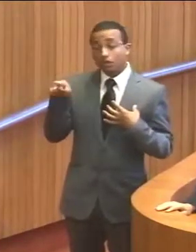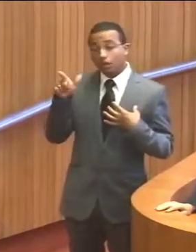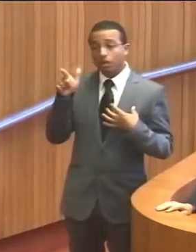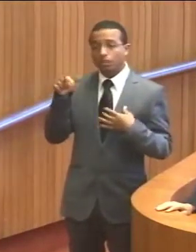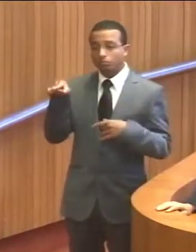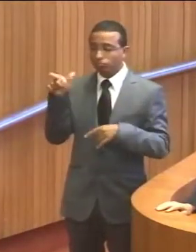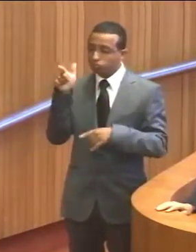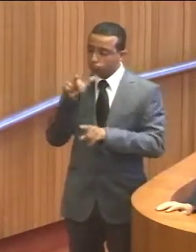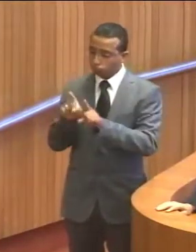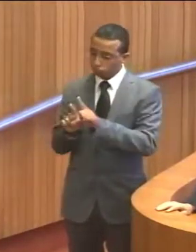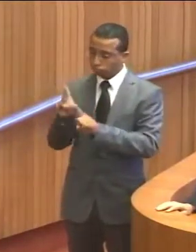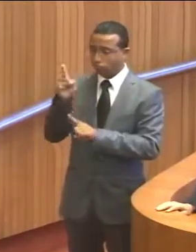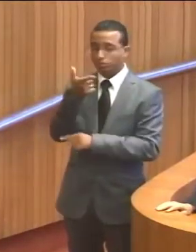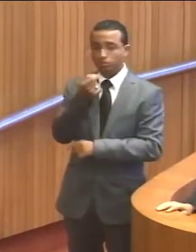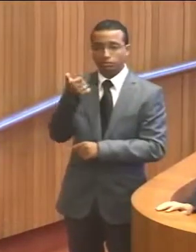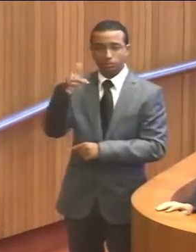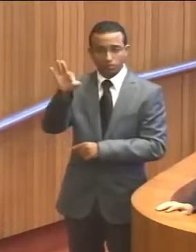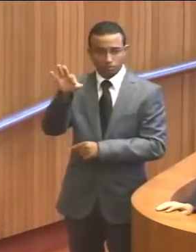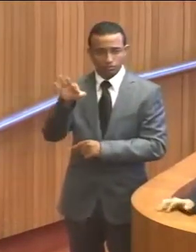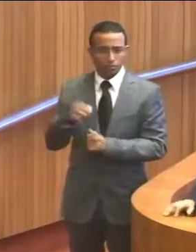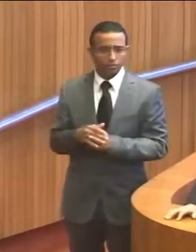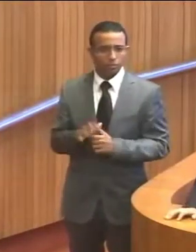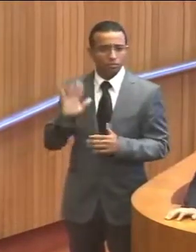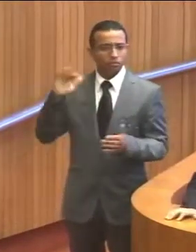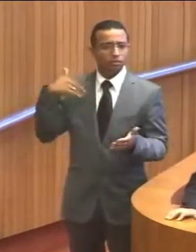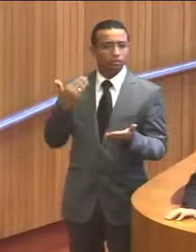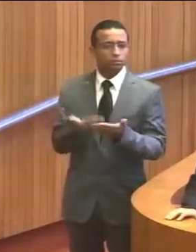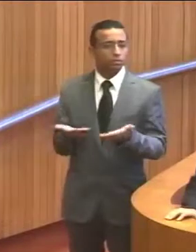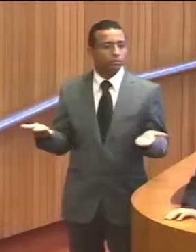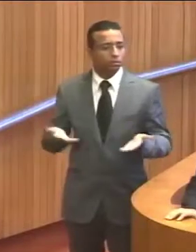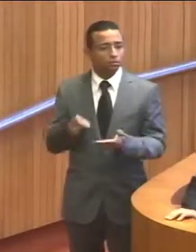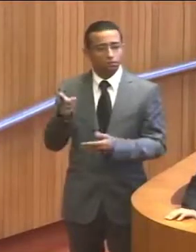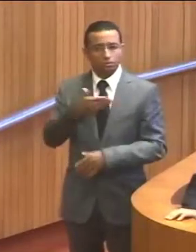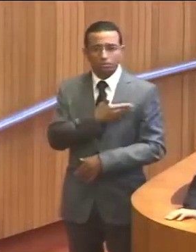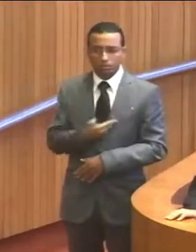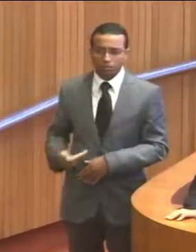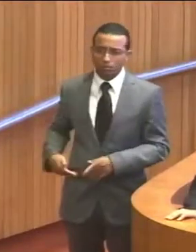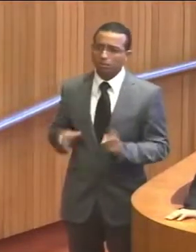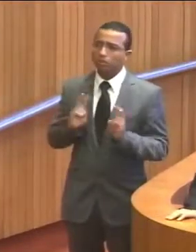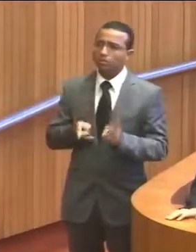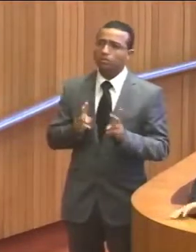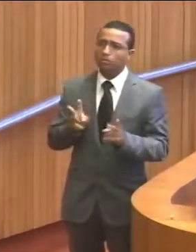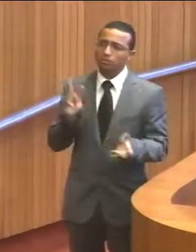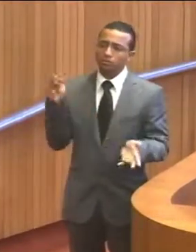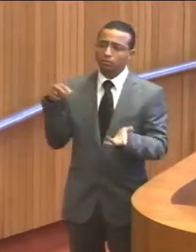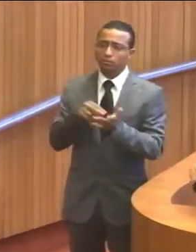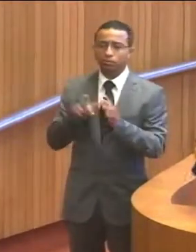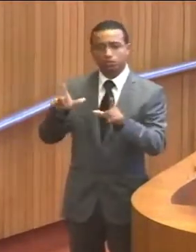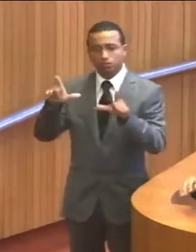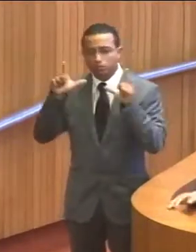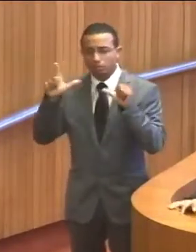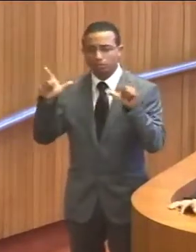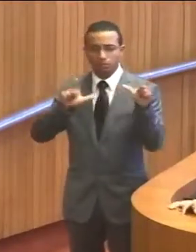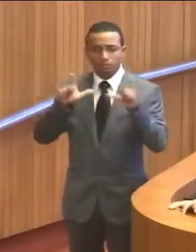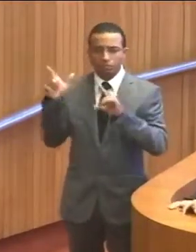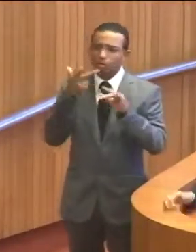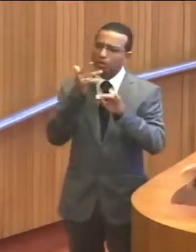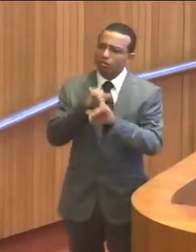eleição, como foi em 2010. E até hoje a governadora continua indo para a televisão dizendo